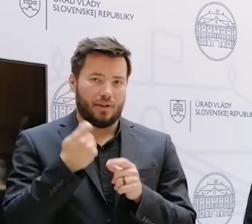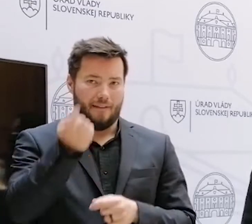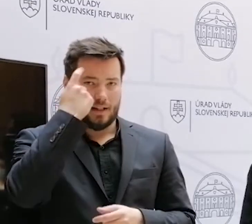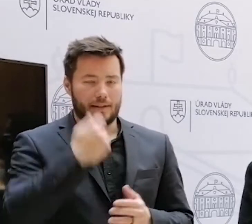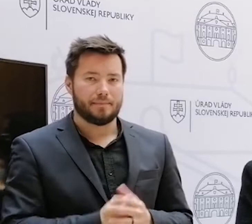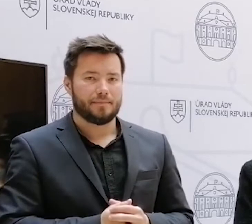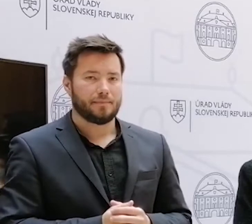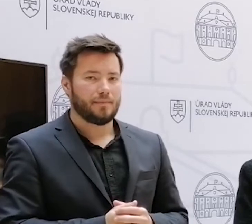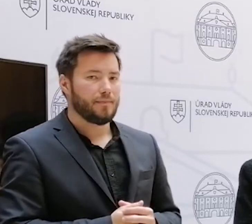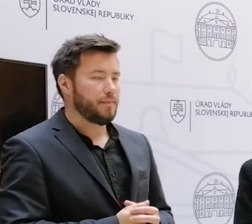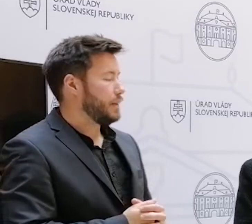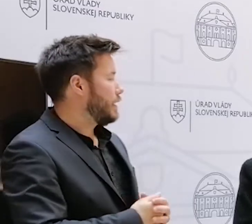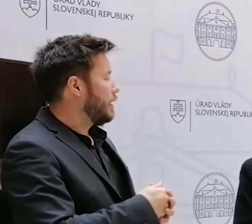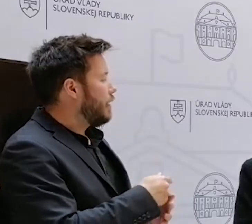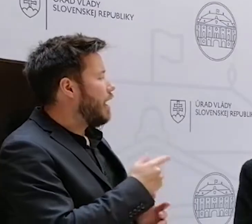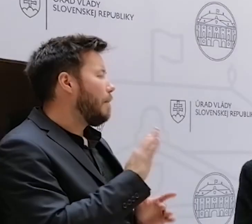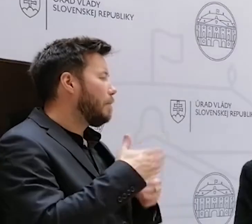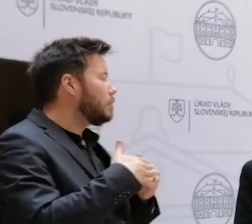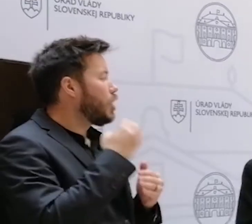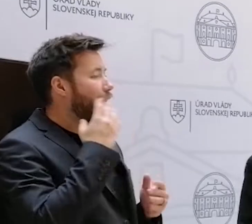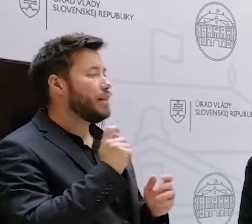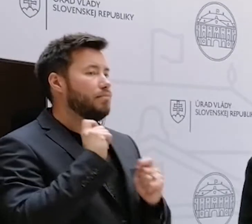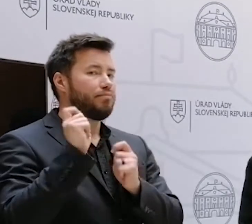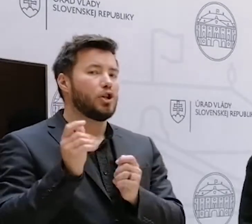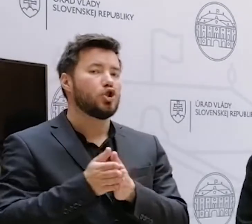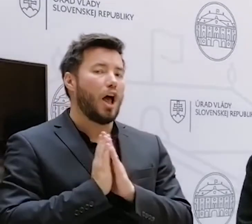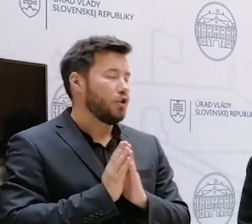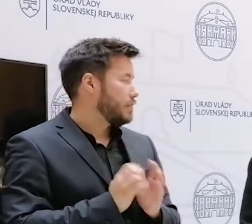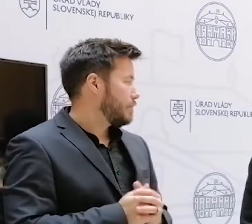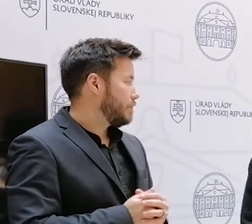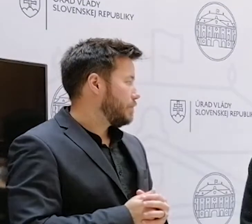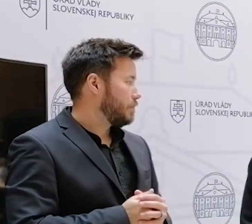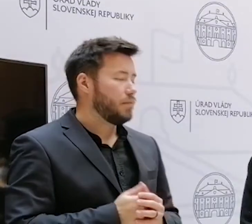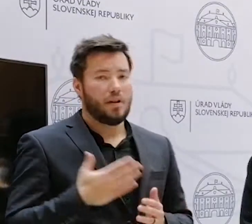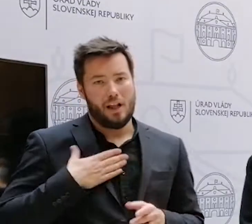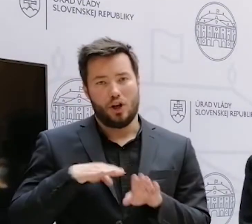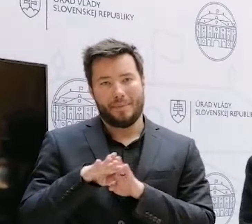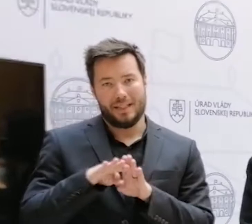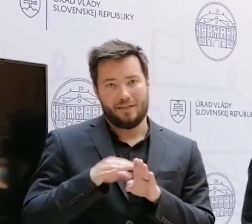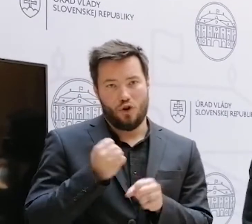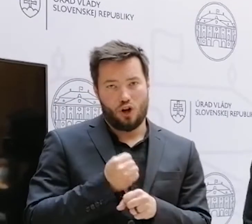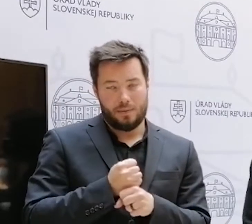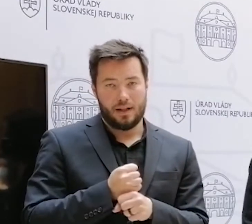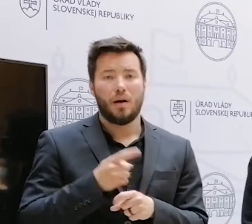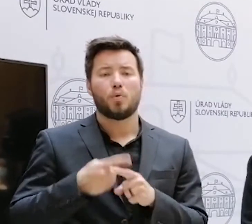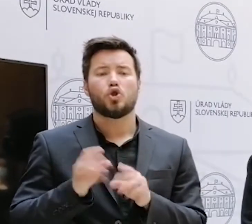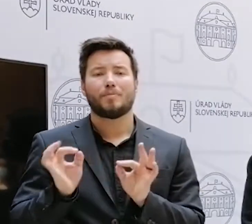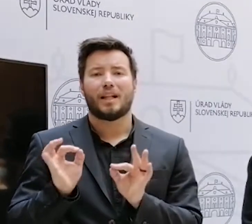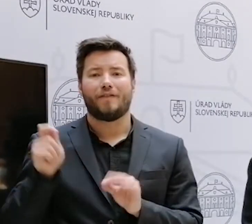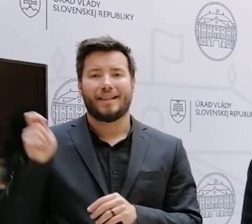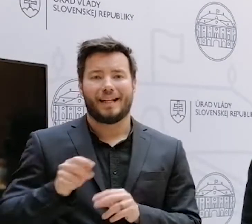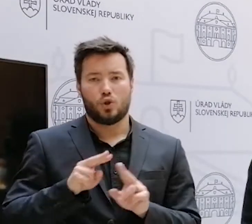informácie, že kedy túto žiadosť podáme z našej strany? No tak zabezpečuje to náš rezort v súčinnosti so špecializovaným trestným súdom